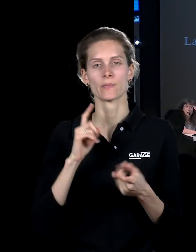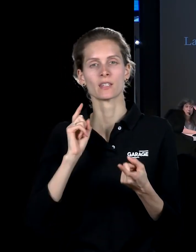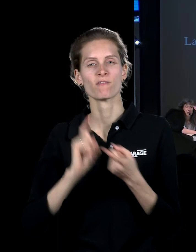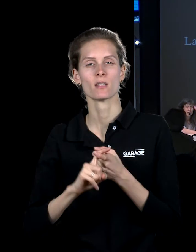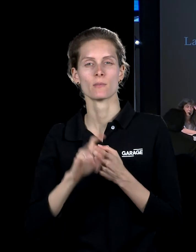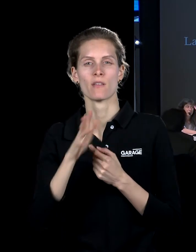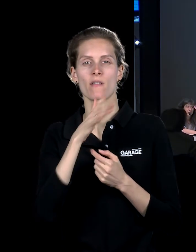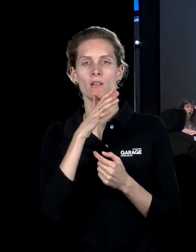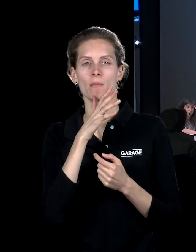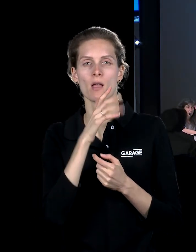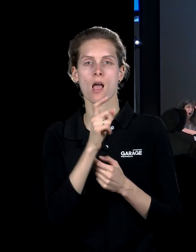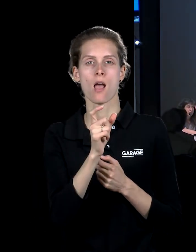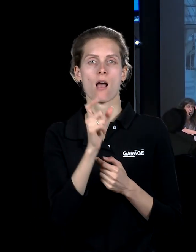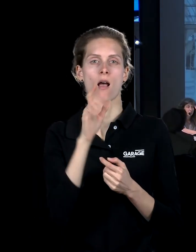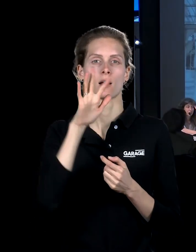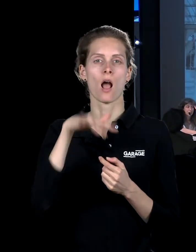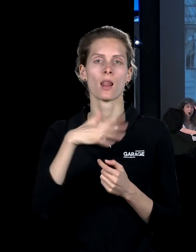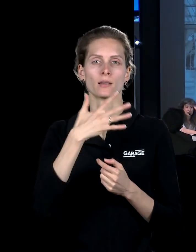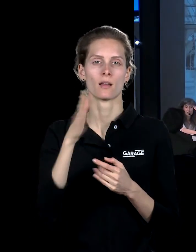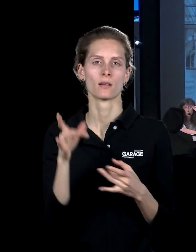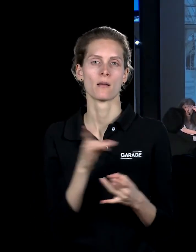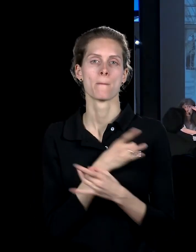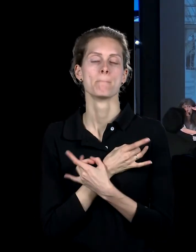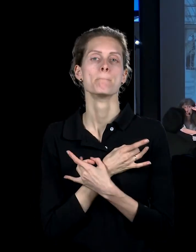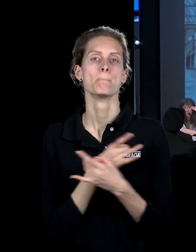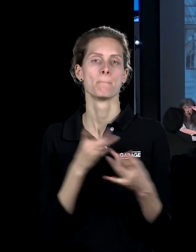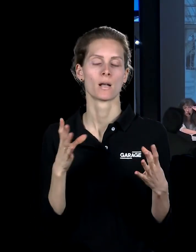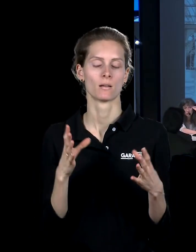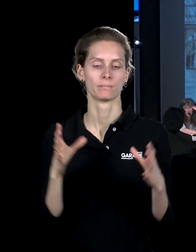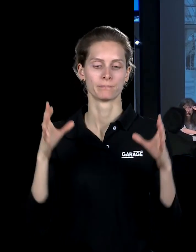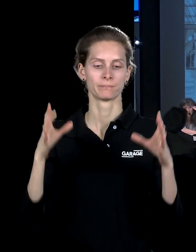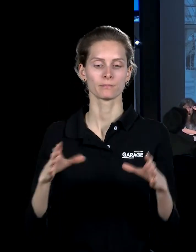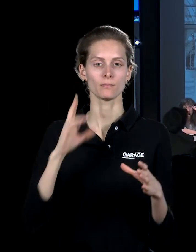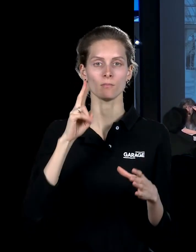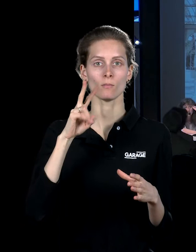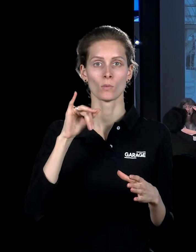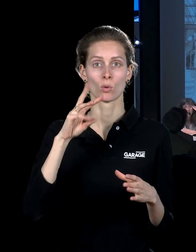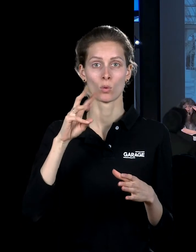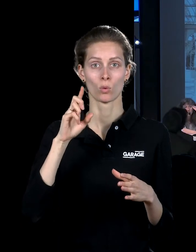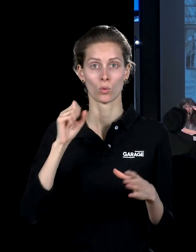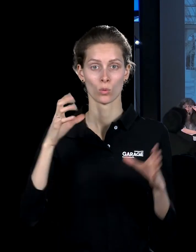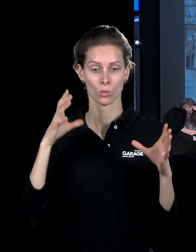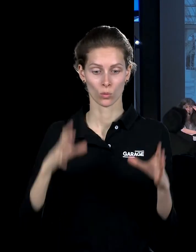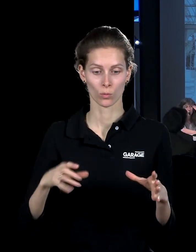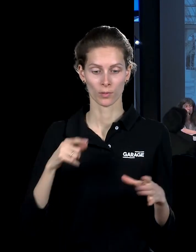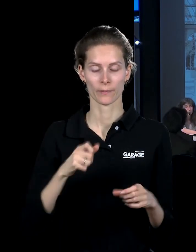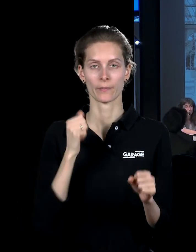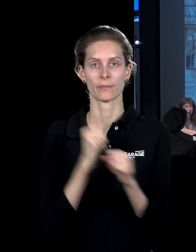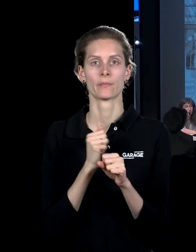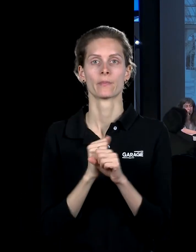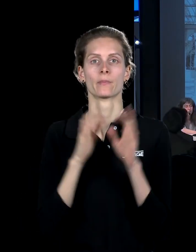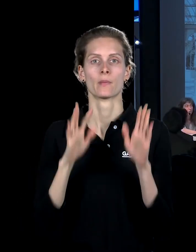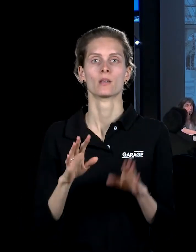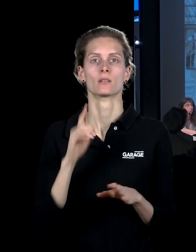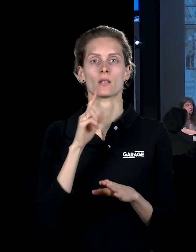календарь праздников. Это проект сделан, это клумба, которая сделана в Мадриде, в огромной